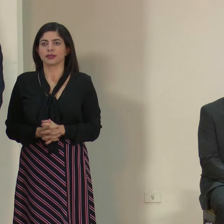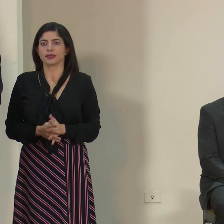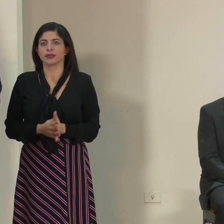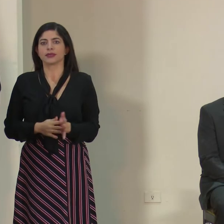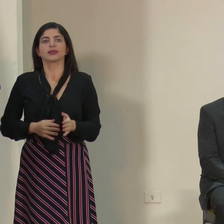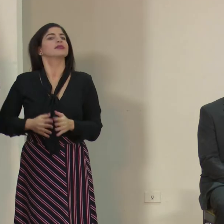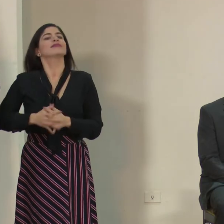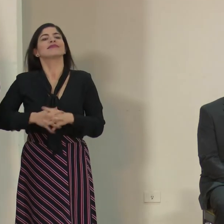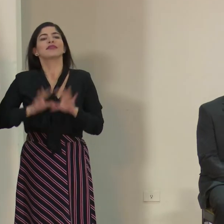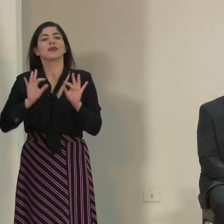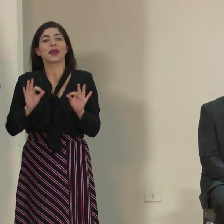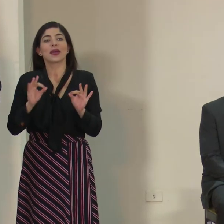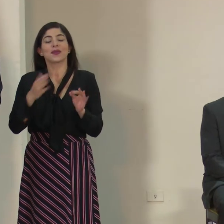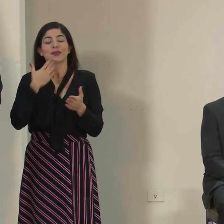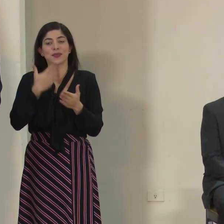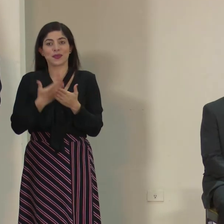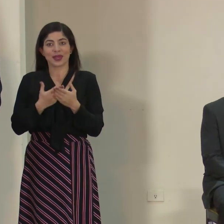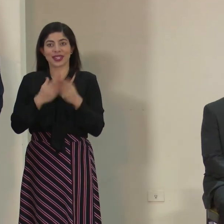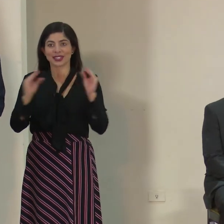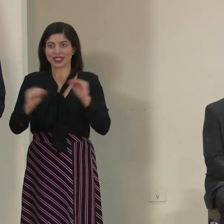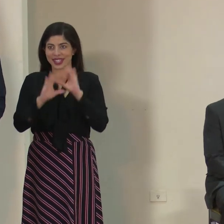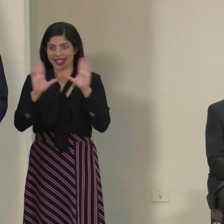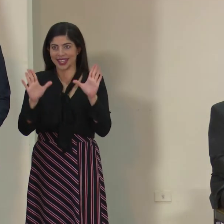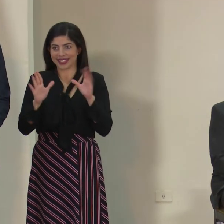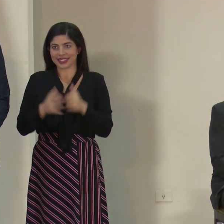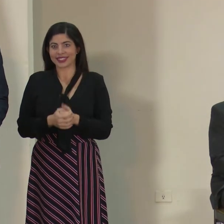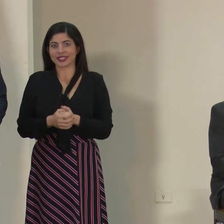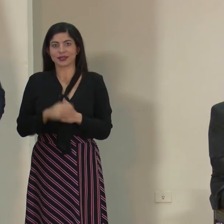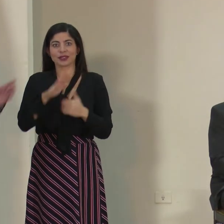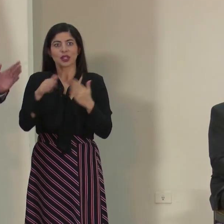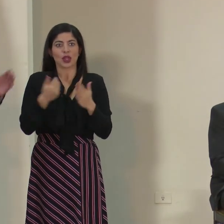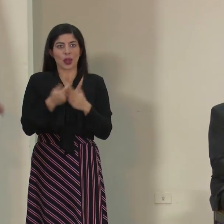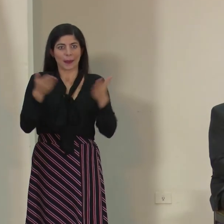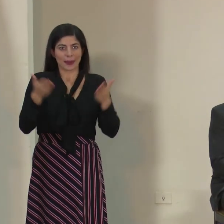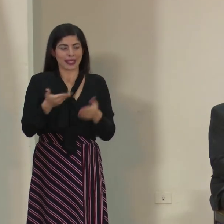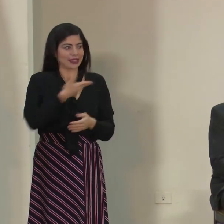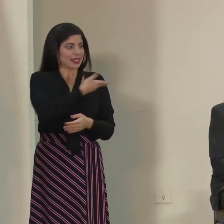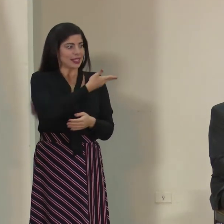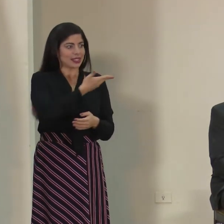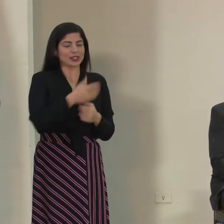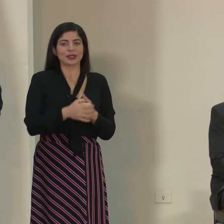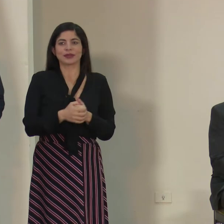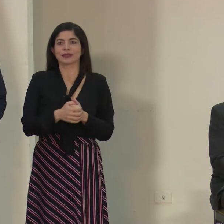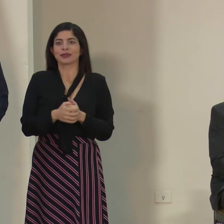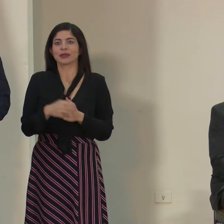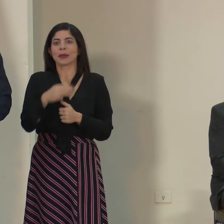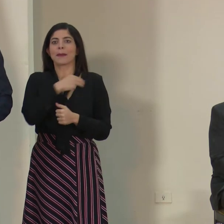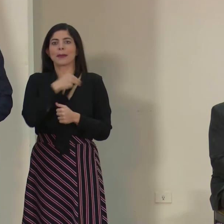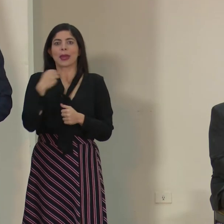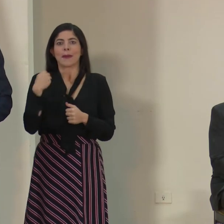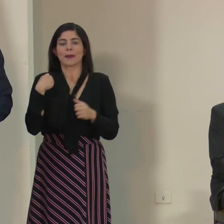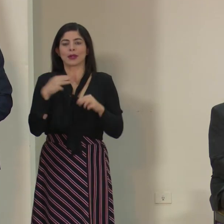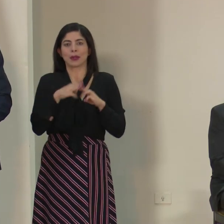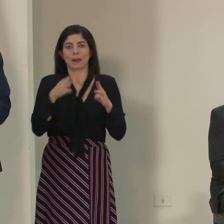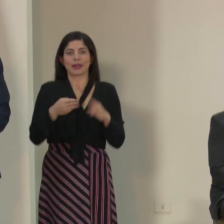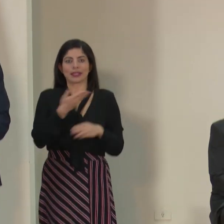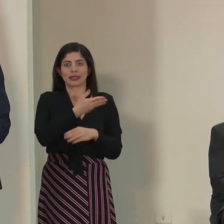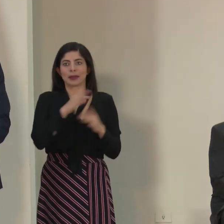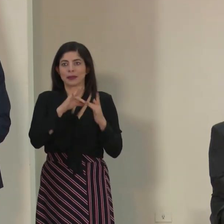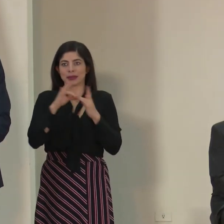Muy bien, bueno, buenos días a todos los presentes, a los estimables miembros de la mesa